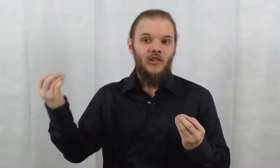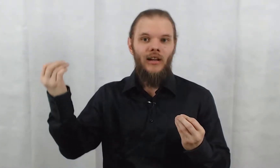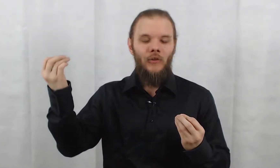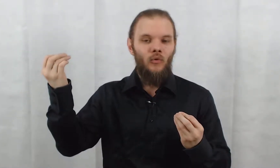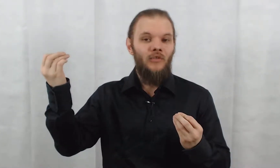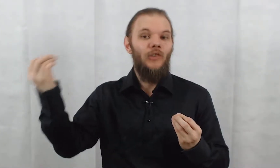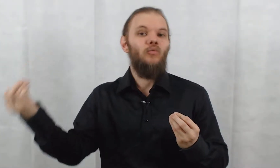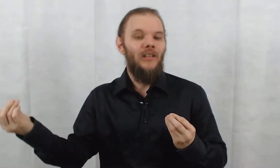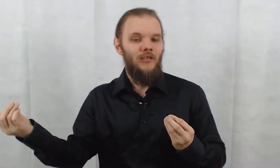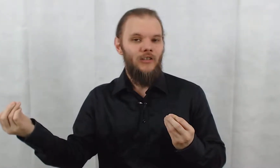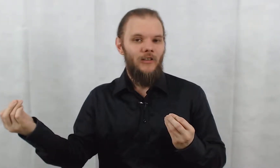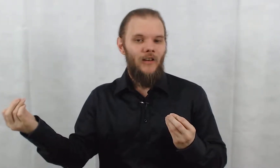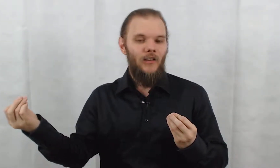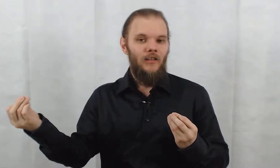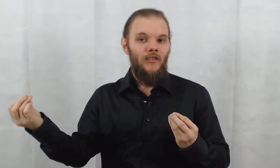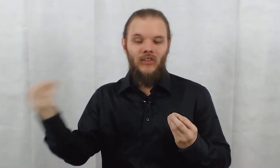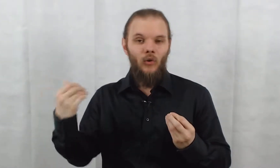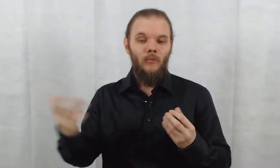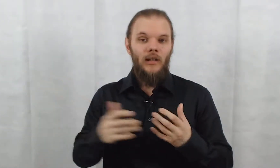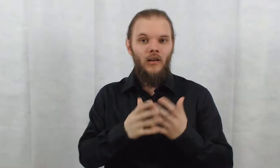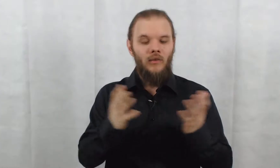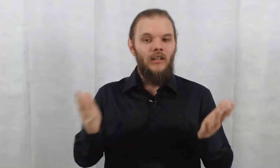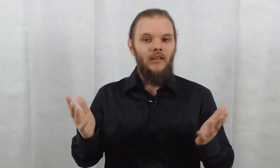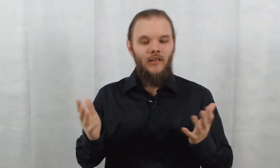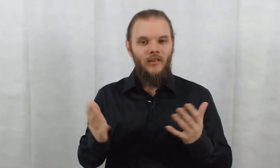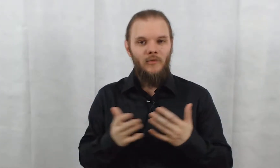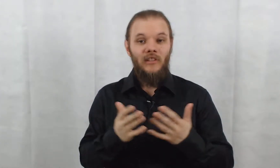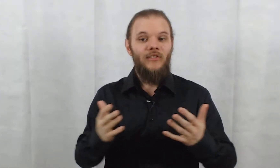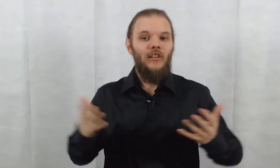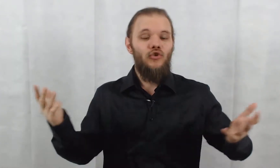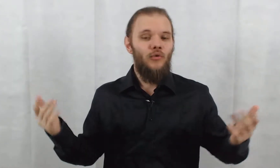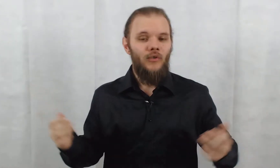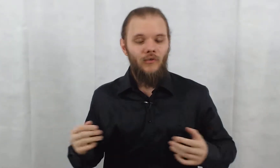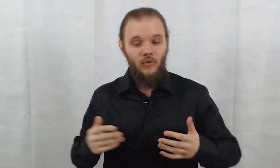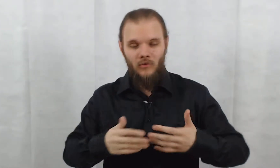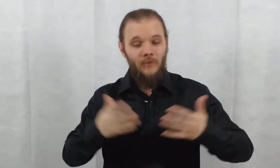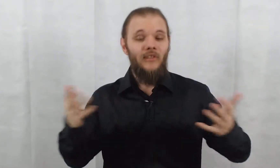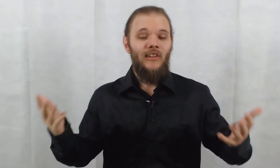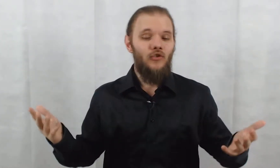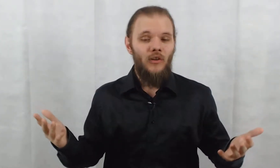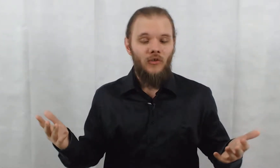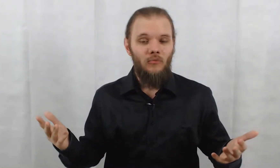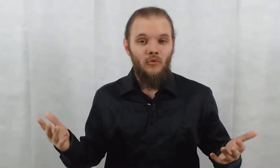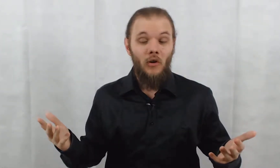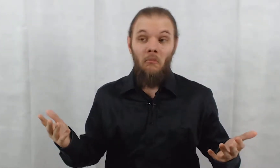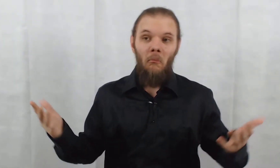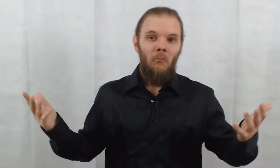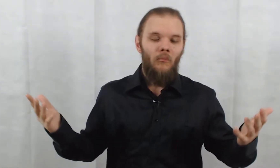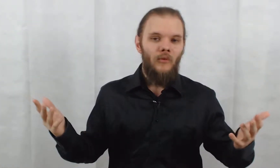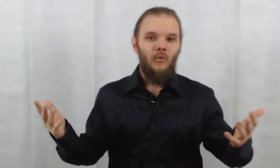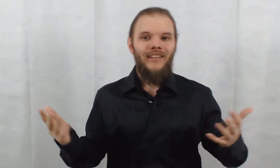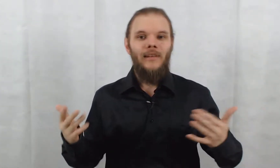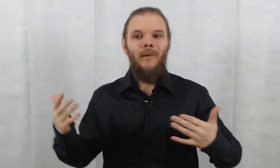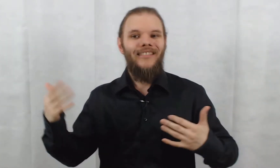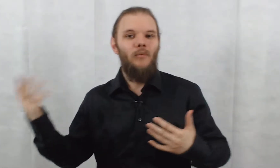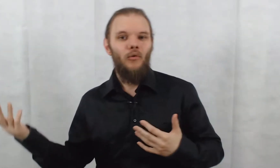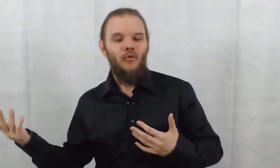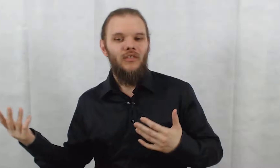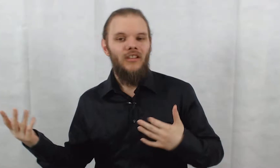à son côté humain. Sinon, oui, comme il dit, la vie, c'est un jeu à somme nulle. Donc, il n'est pas tellement du côté des